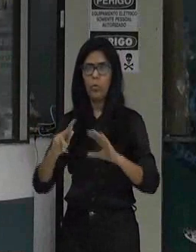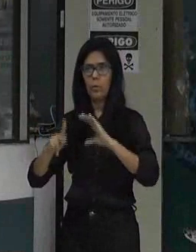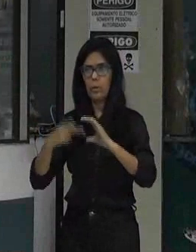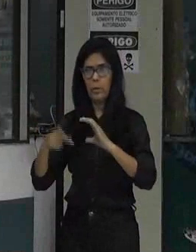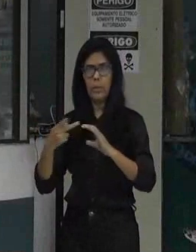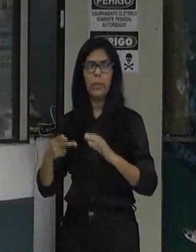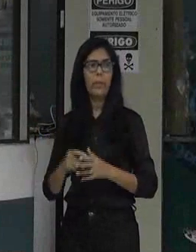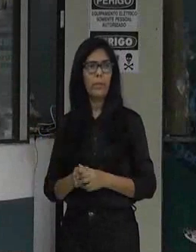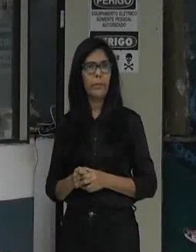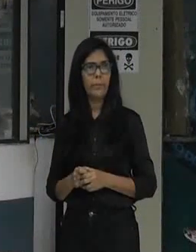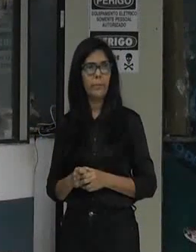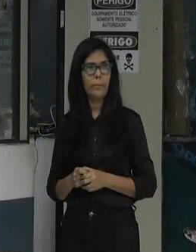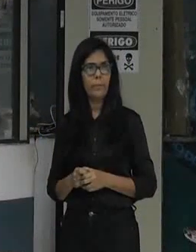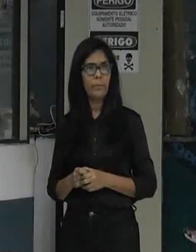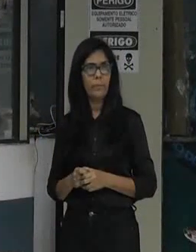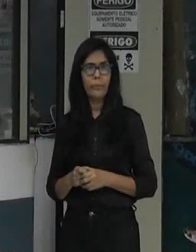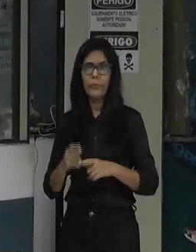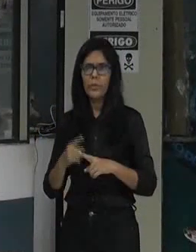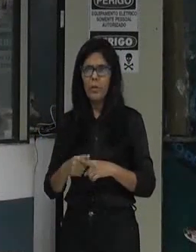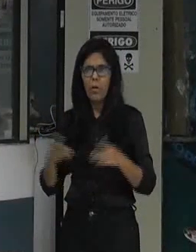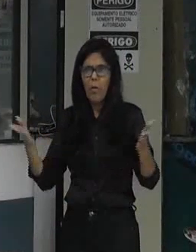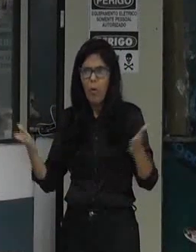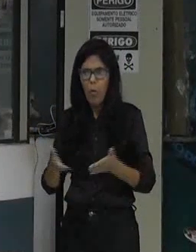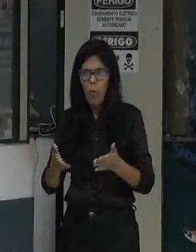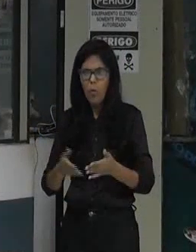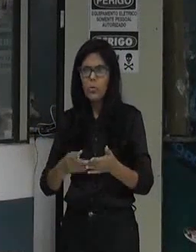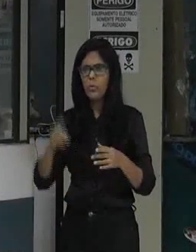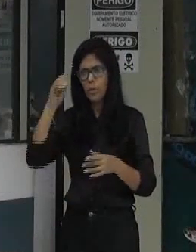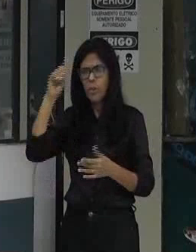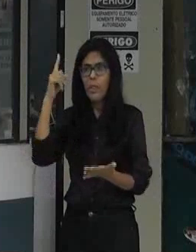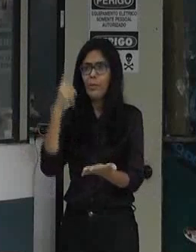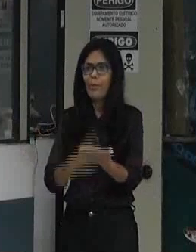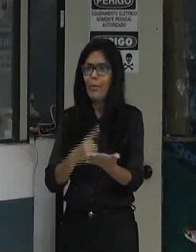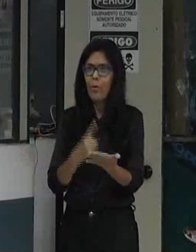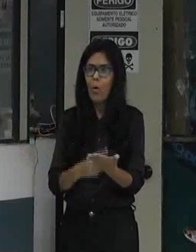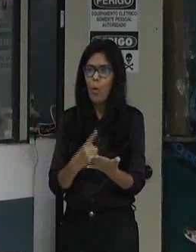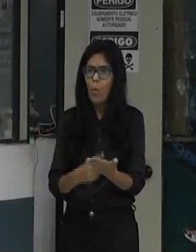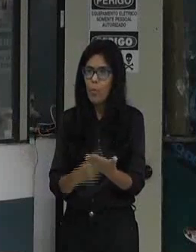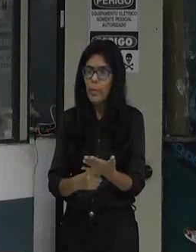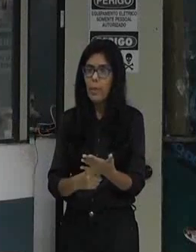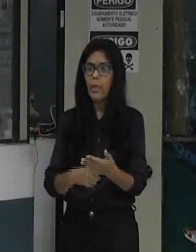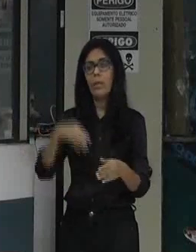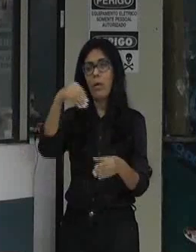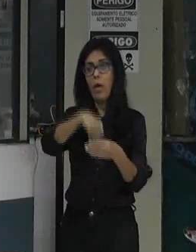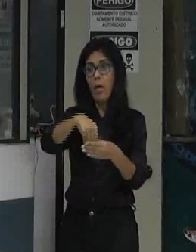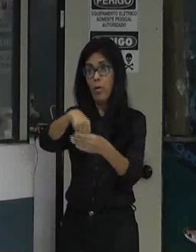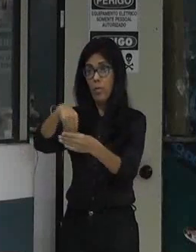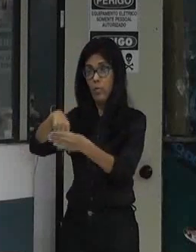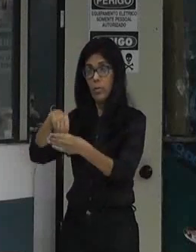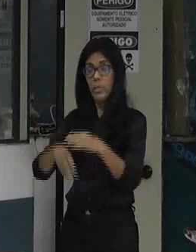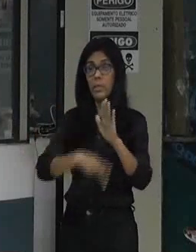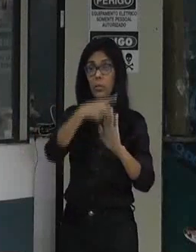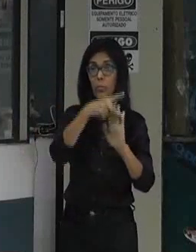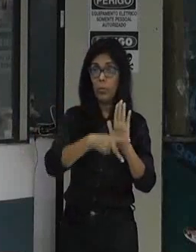um dia em que estava programada a votação de um projeto que favorece